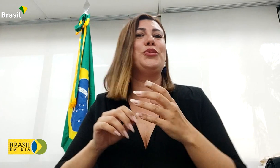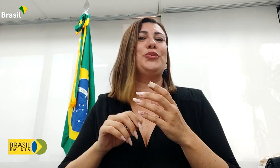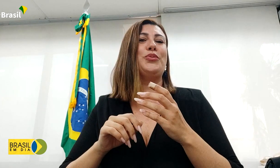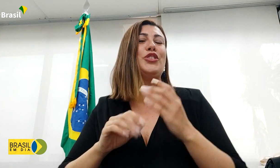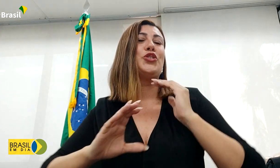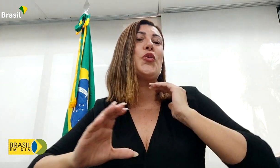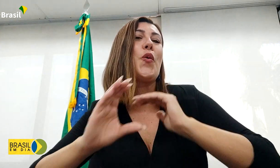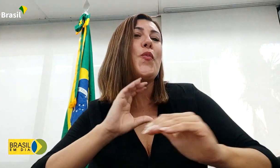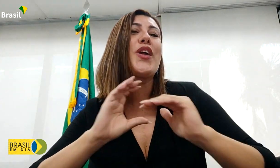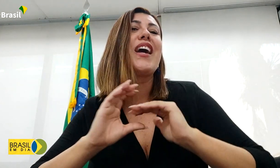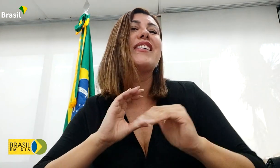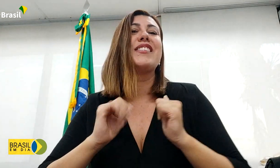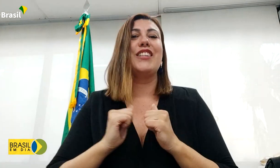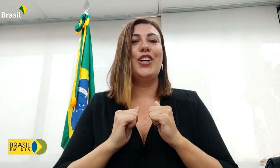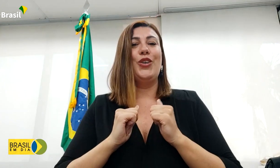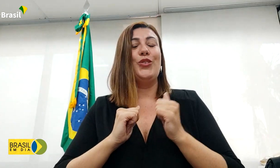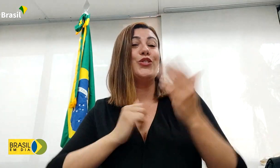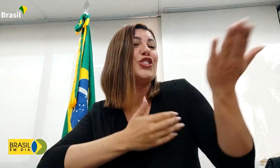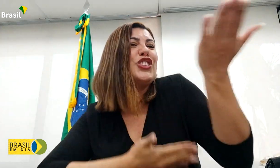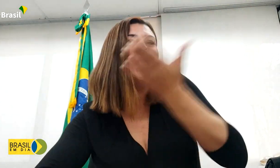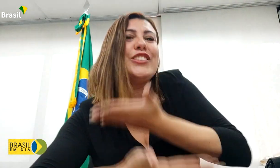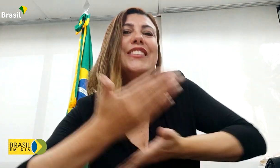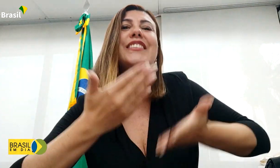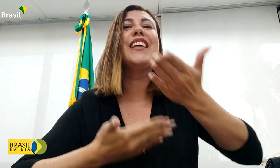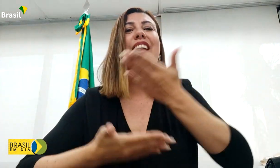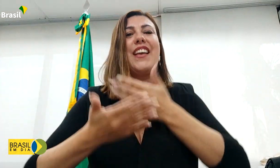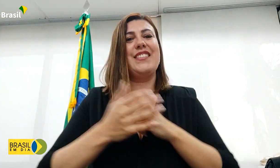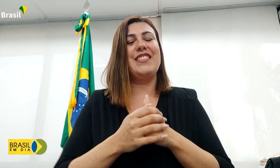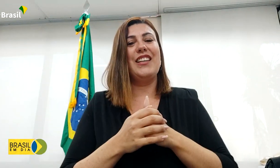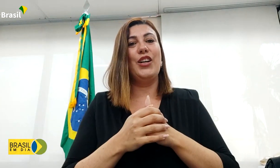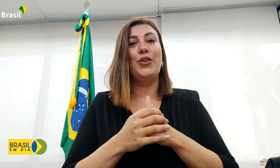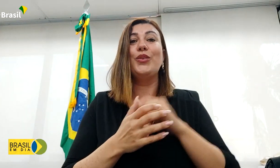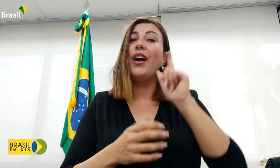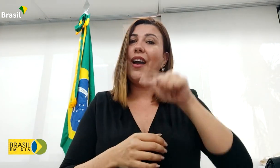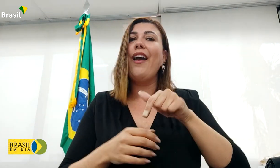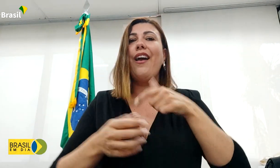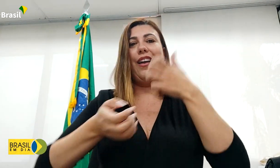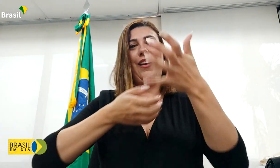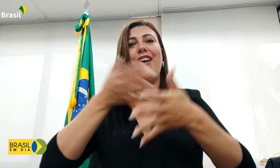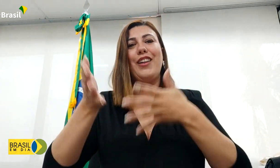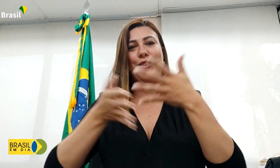respeitando Libras como língua de ensino, de interação. Obrigada.